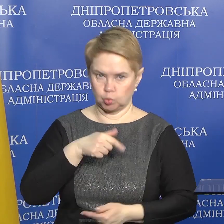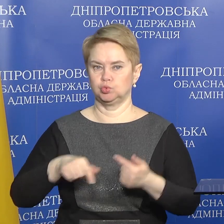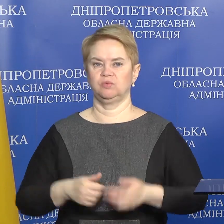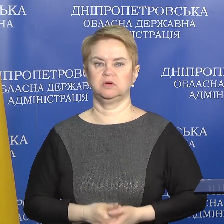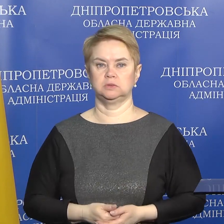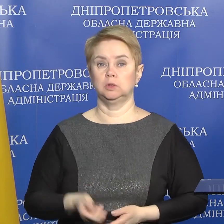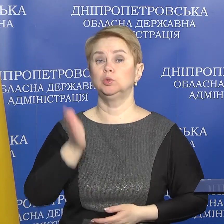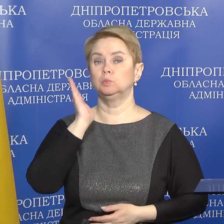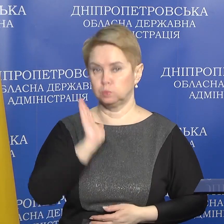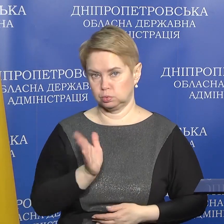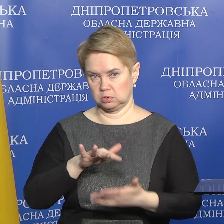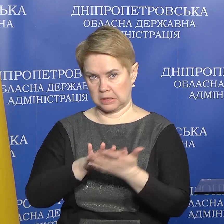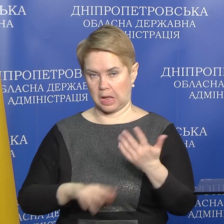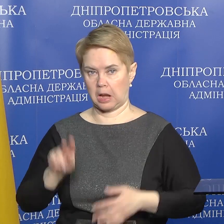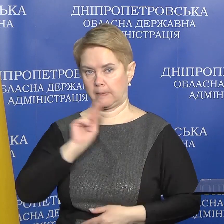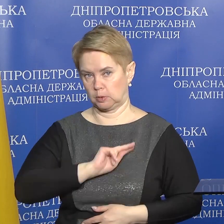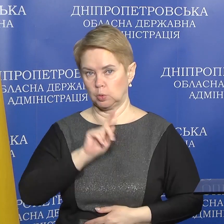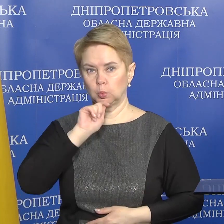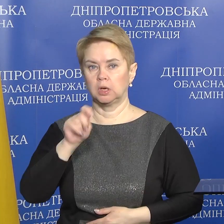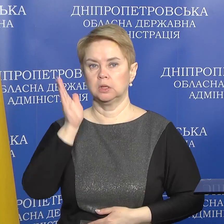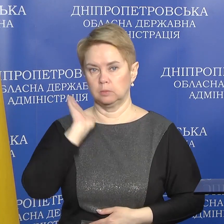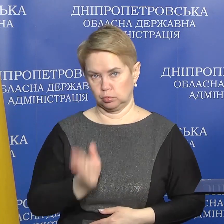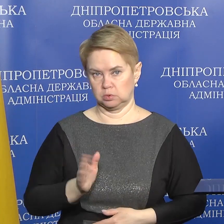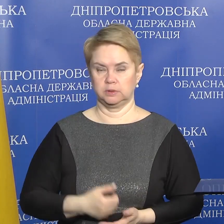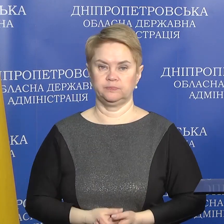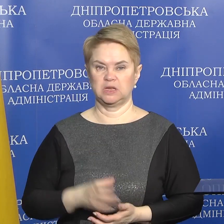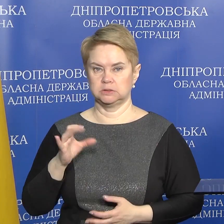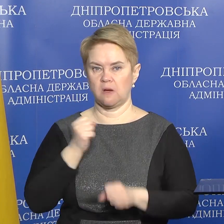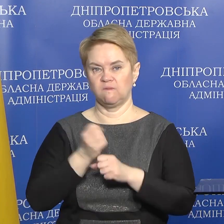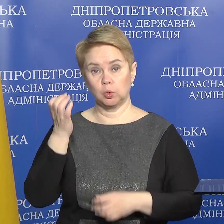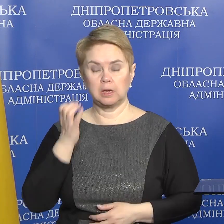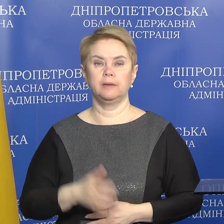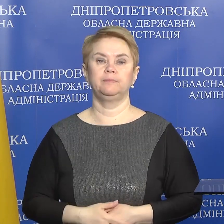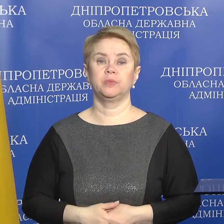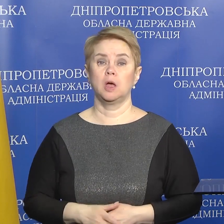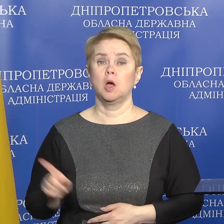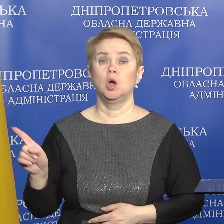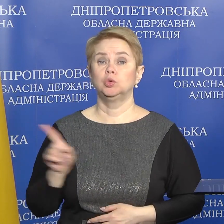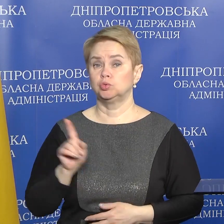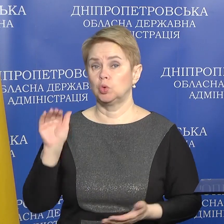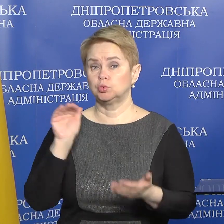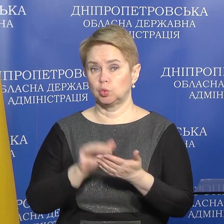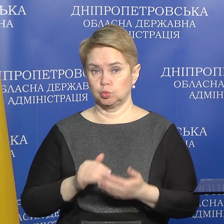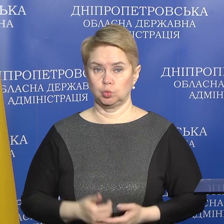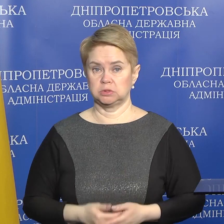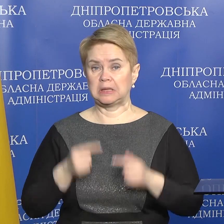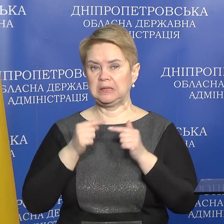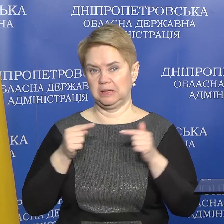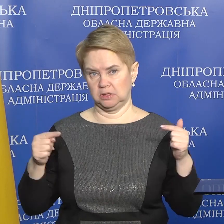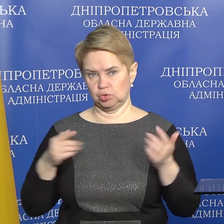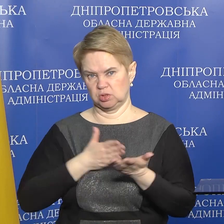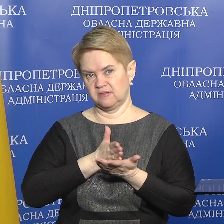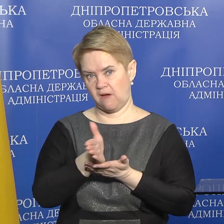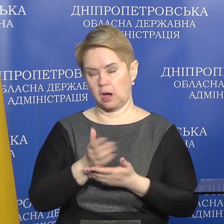і будуть надалі працювати, Україна буде з вугільним. Що стосується інших